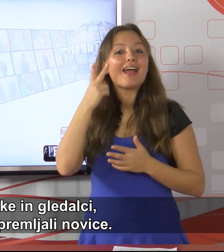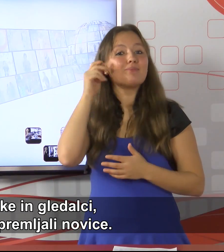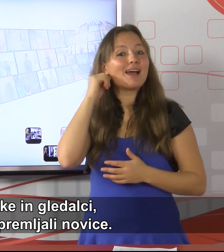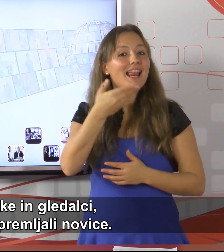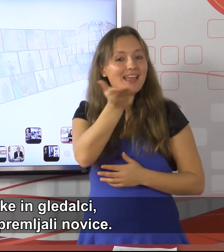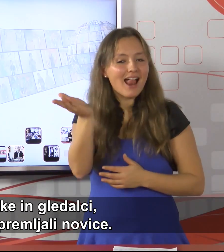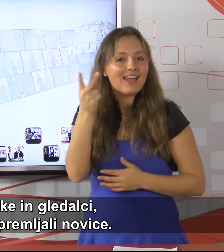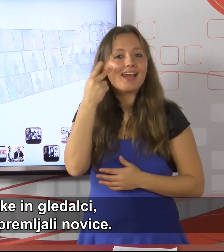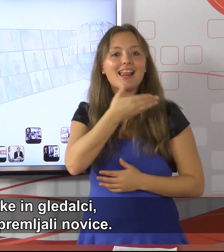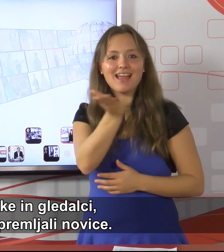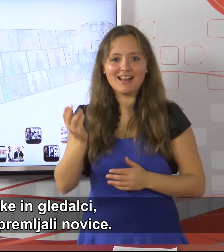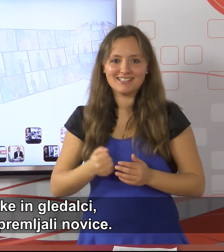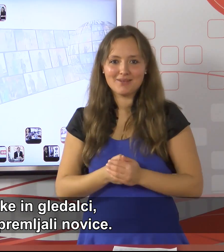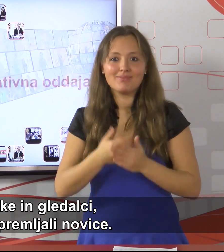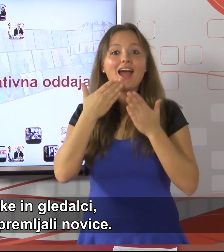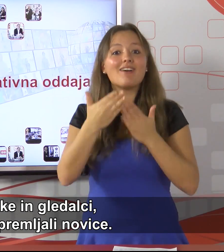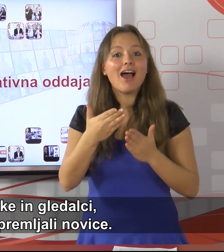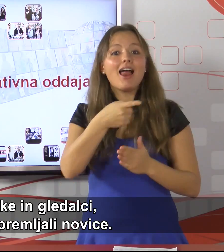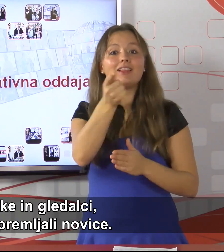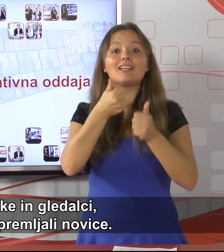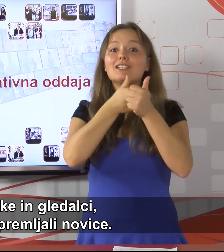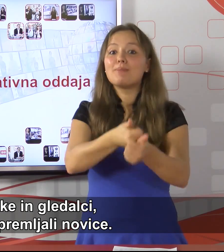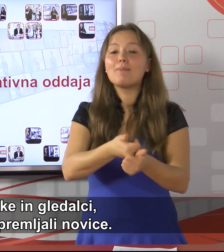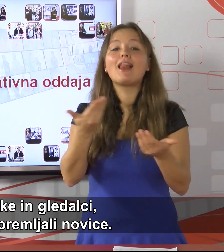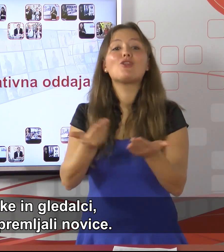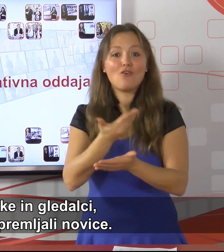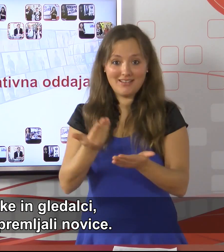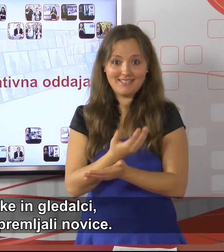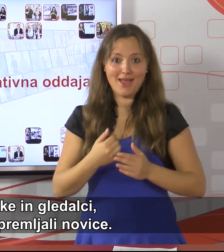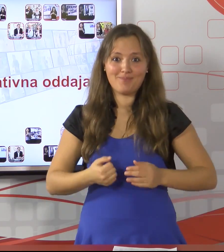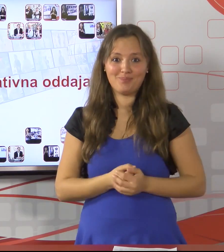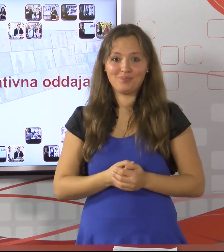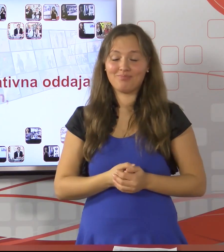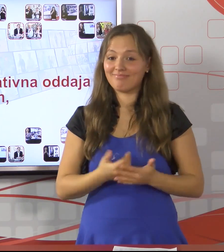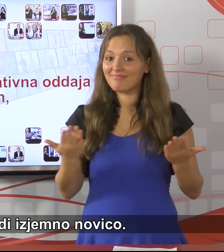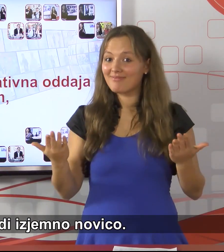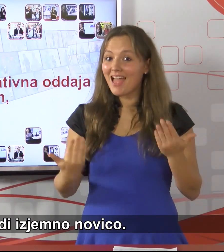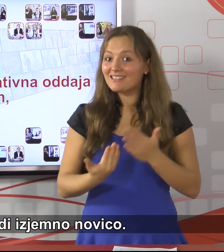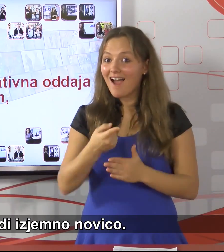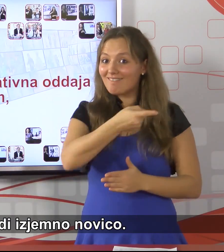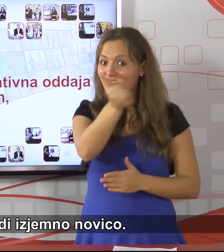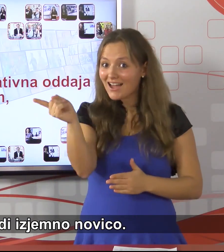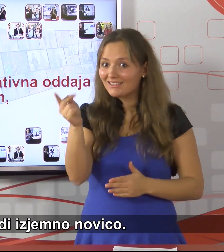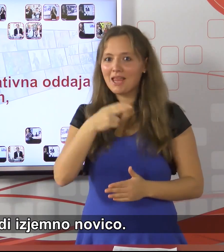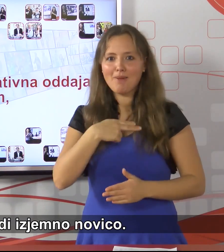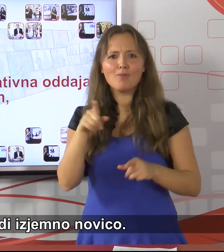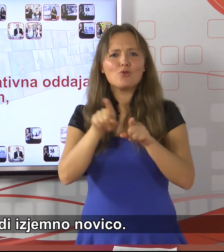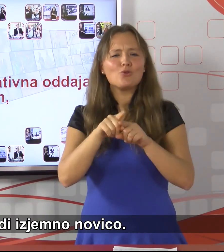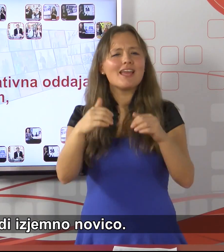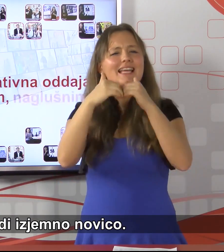Drage gledalke in gledalci, hvala, da ste spremljali novice. Za vas imamo izjemno